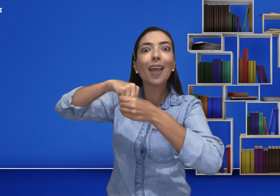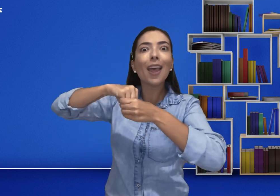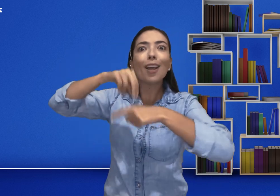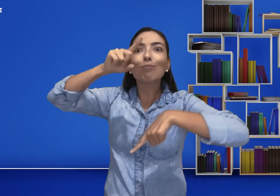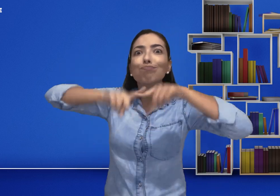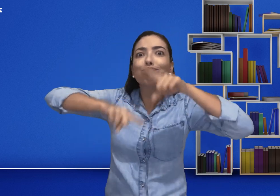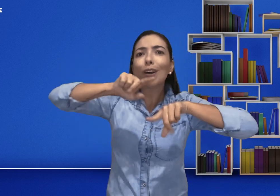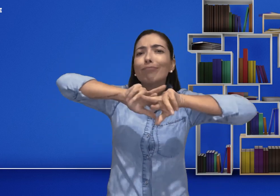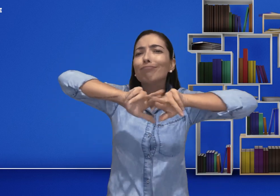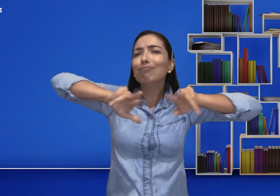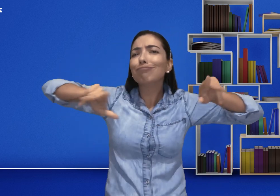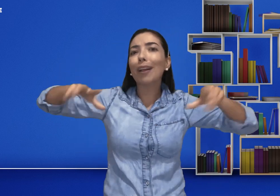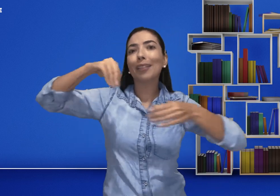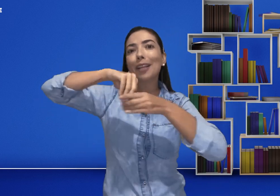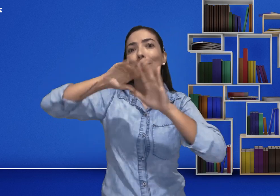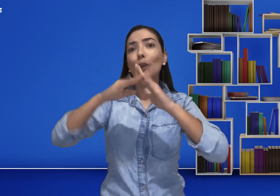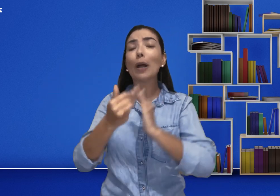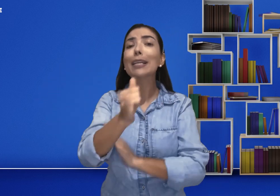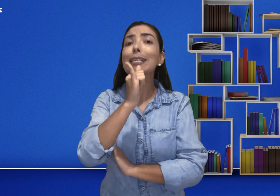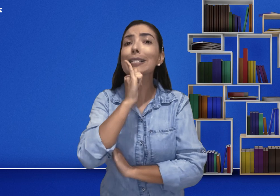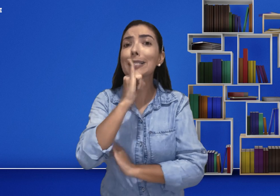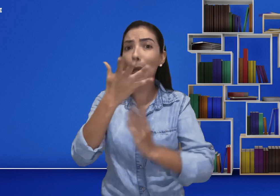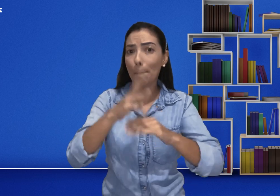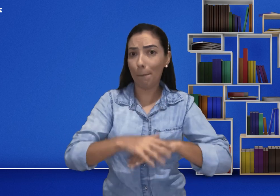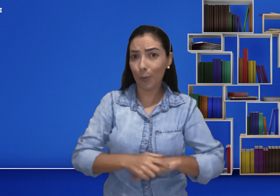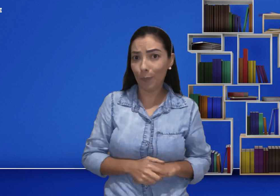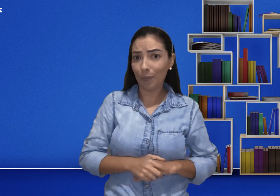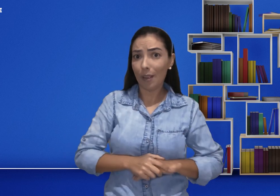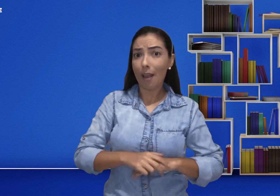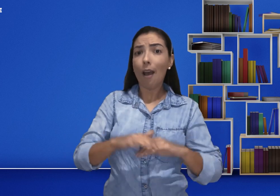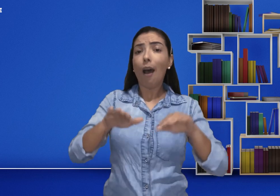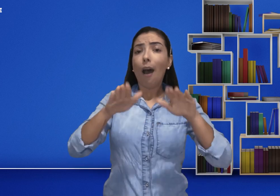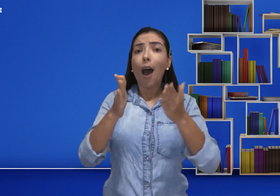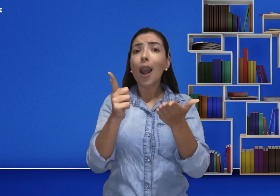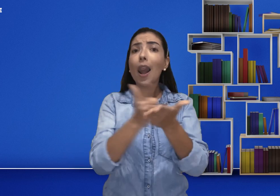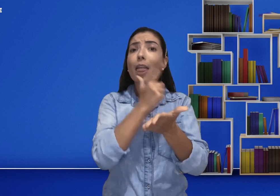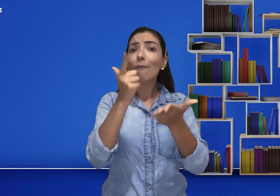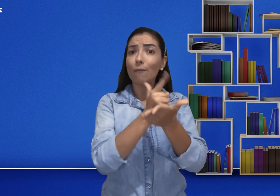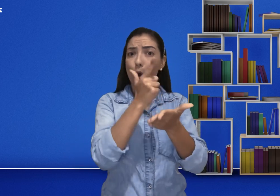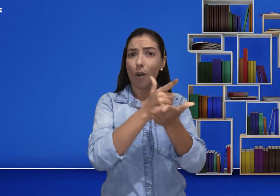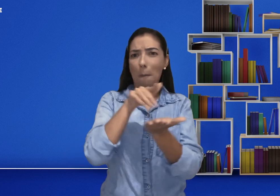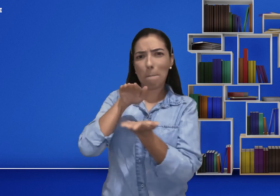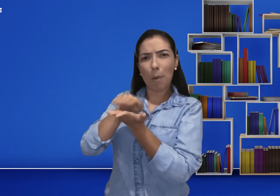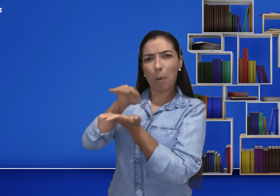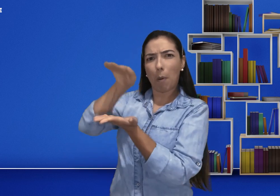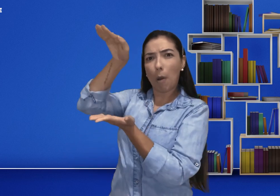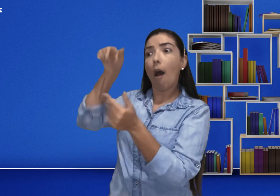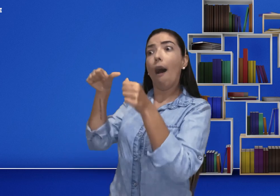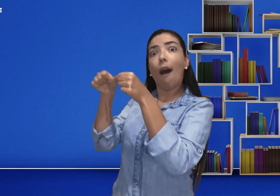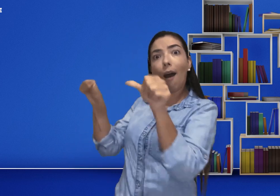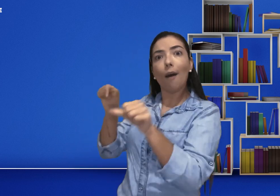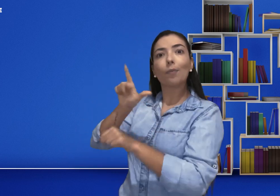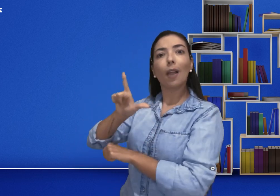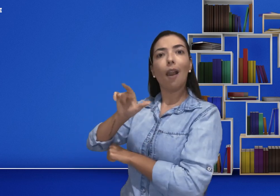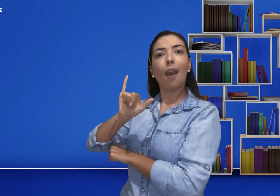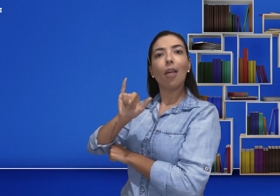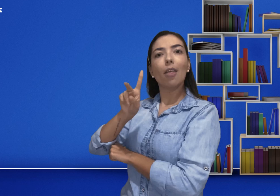desenvolver. Ela vai conhecer os diferentes materiais que existem naquele espaço. Por exemplo, numa pilha de livros, você vai poder